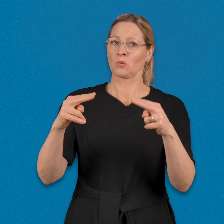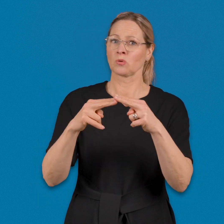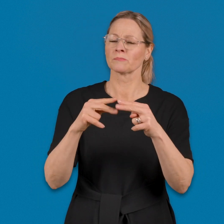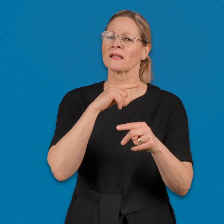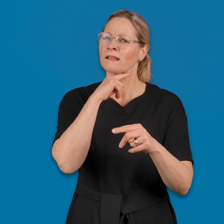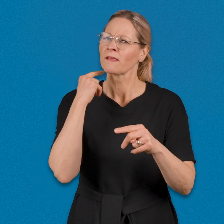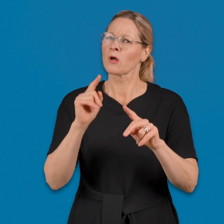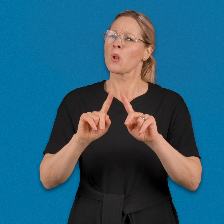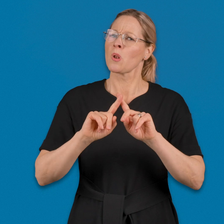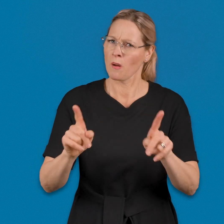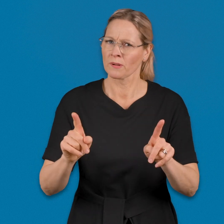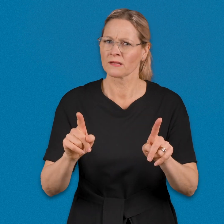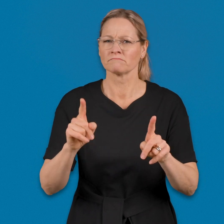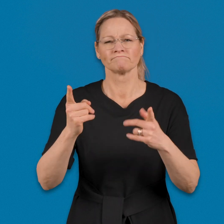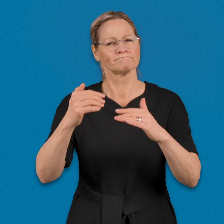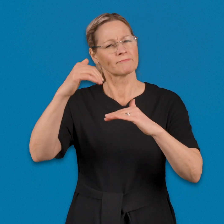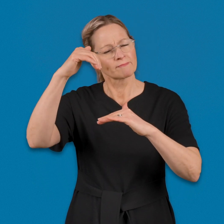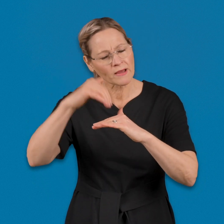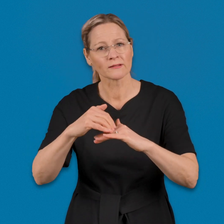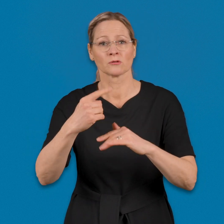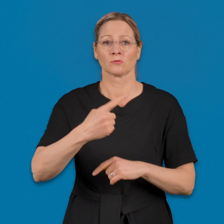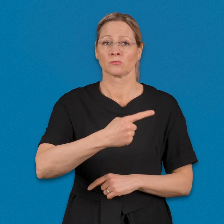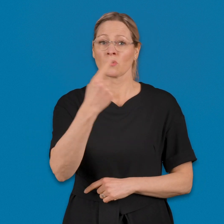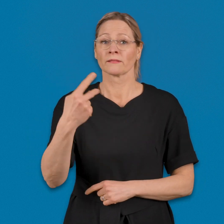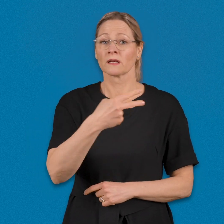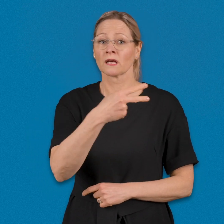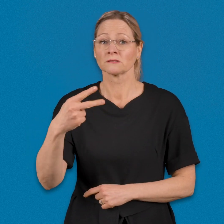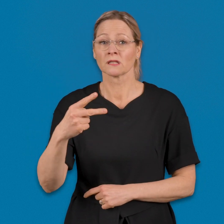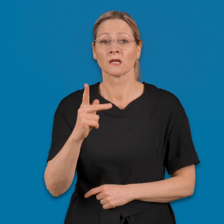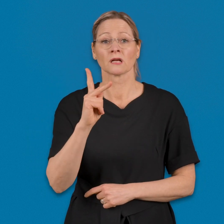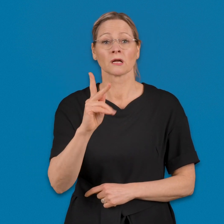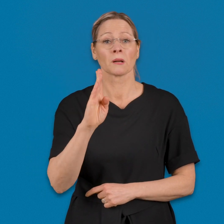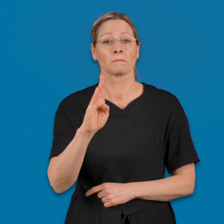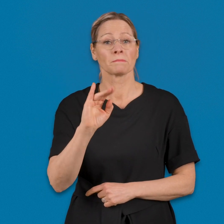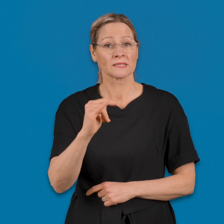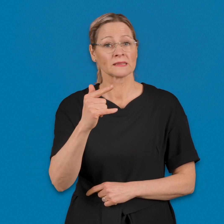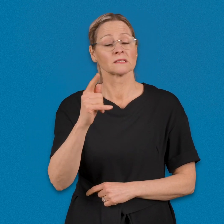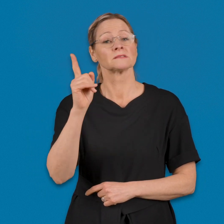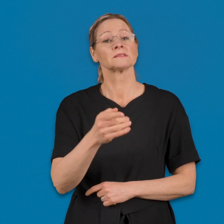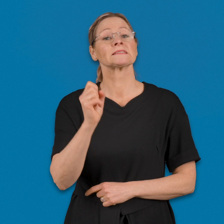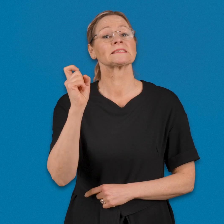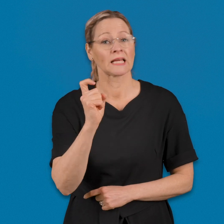Riittävän nopea verkkoyhteys, vähintään 1200 kilobittiä sekuntissa.